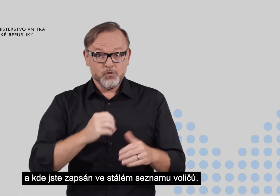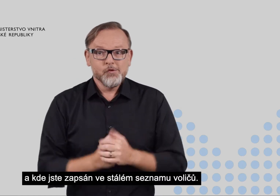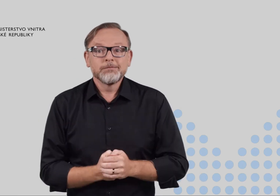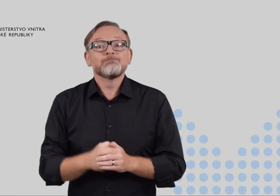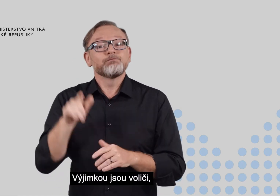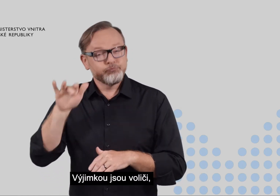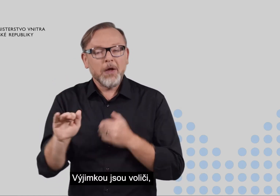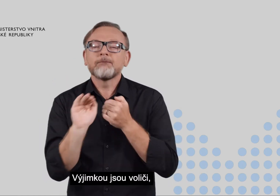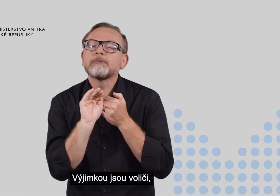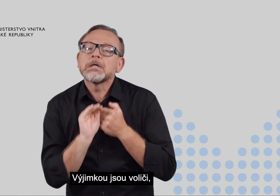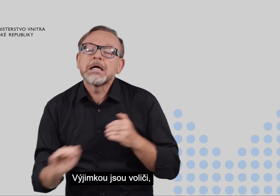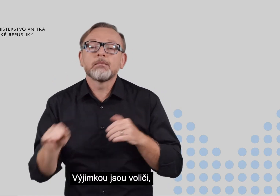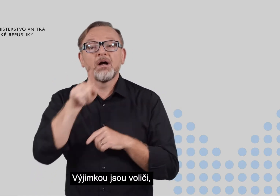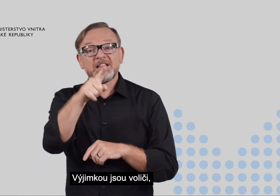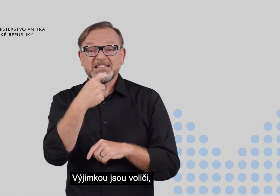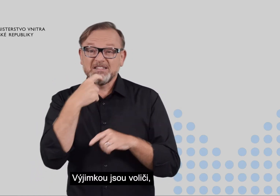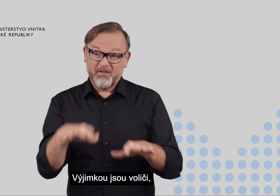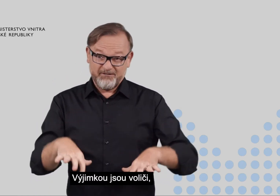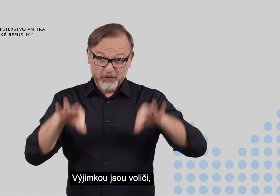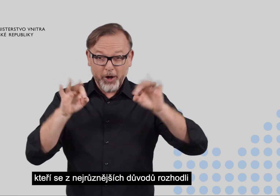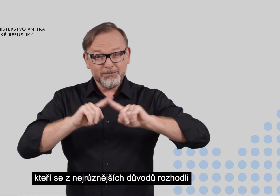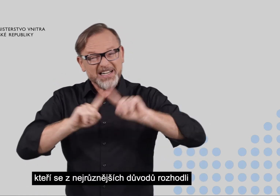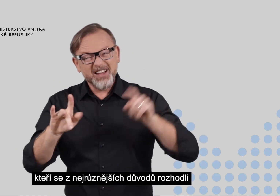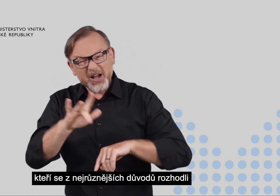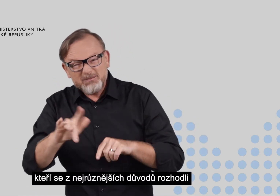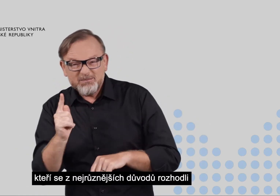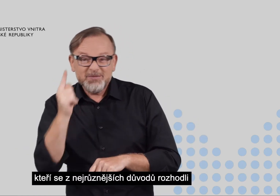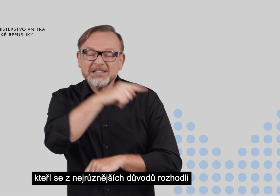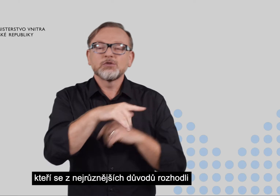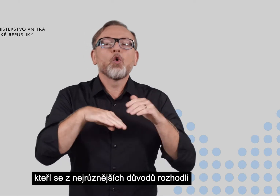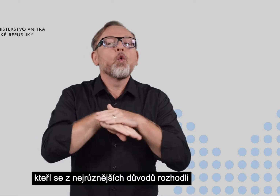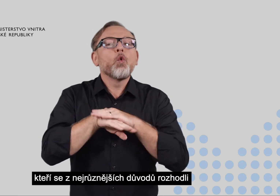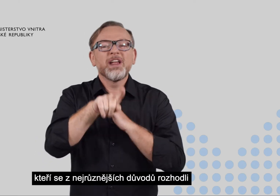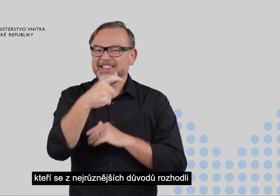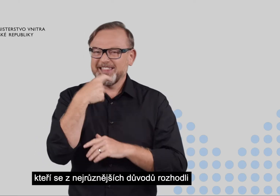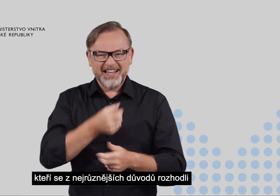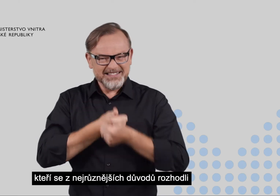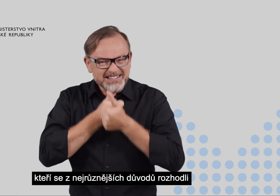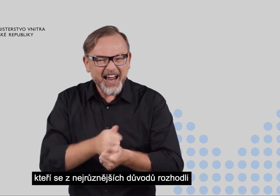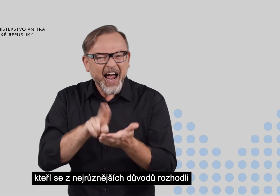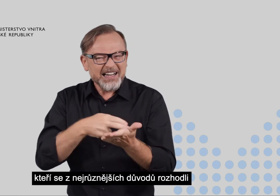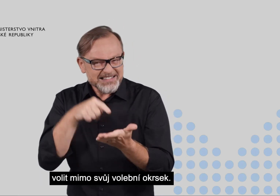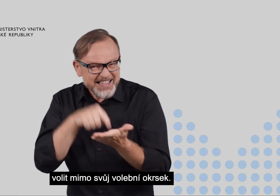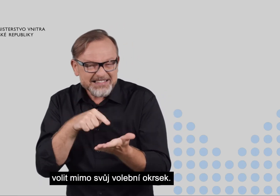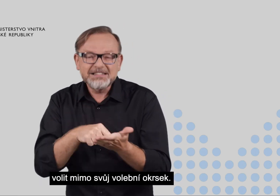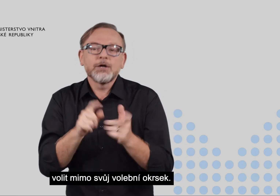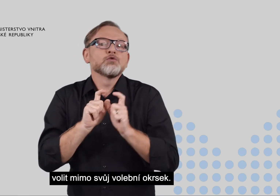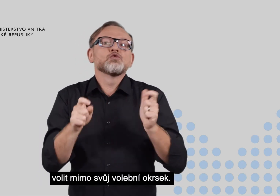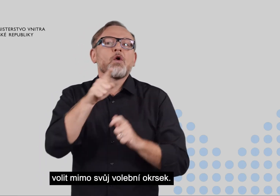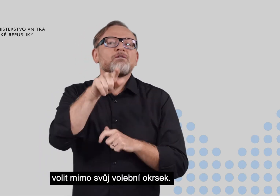voličů. Výjimkou jsou voliči, kteří se z nejrůznějších důvodů rozhodli volit mimo svůj volební okrsek.